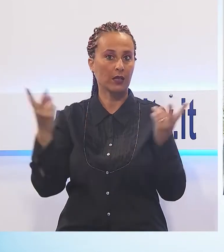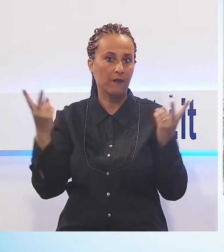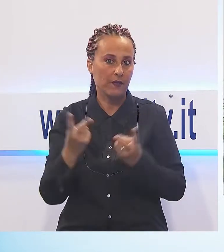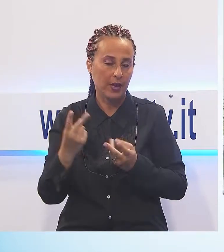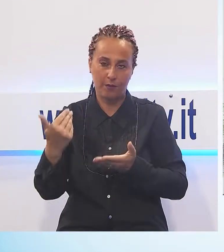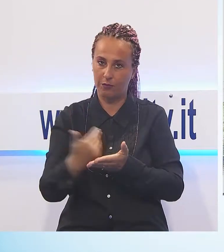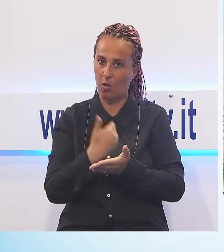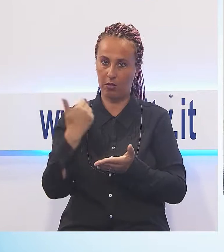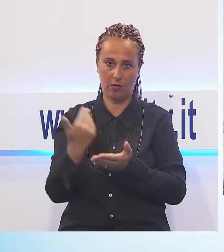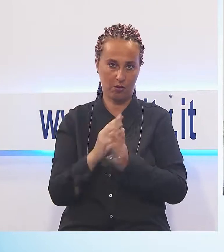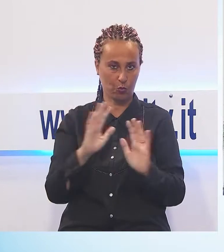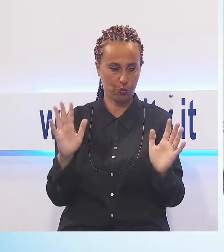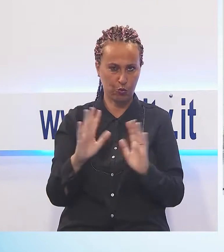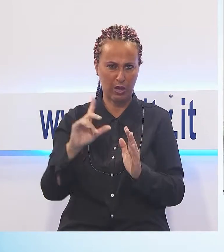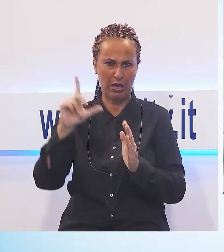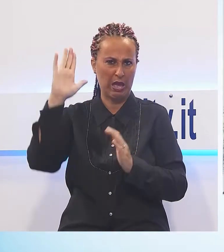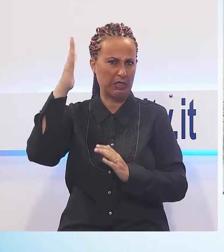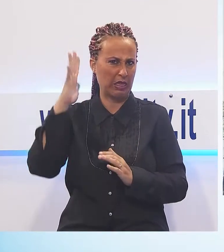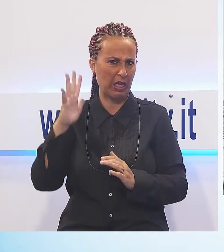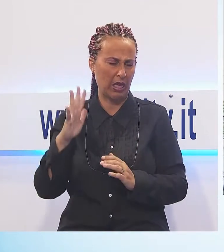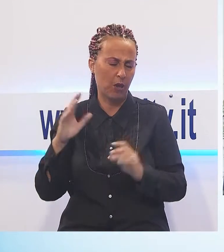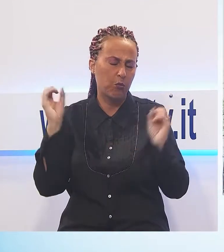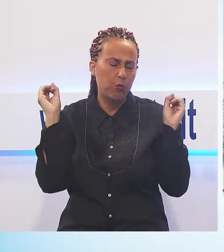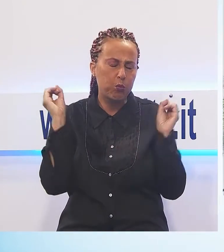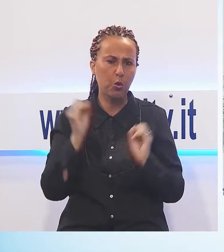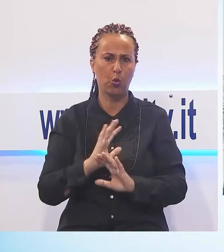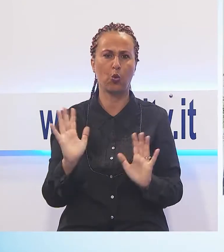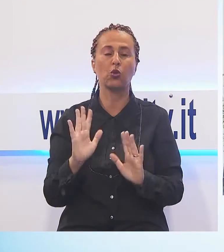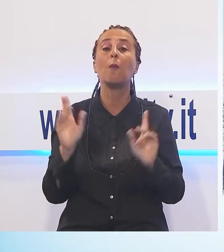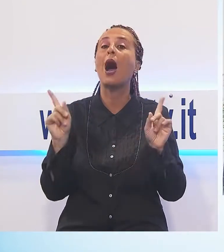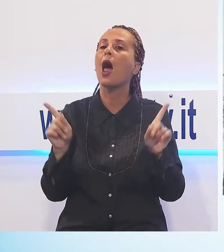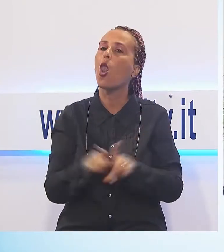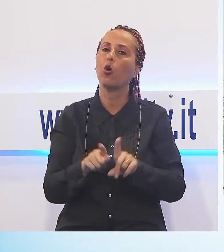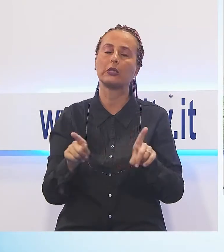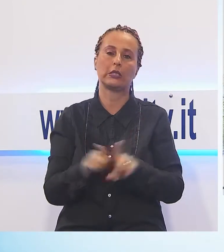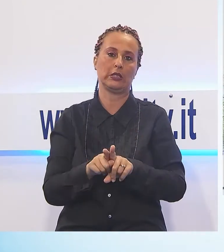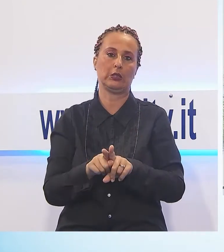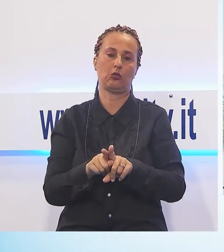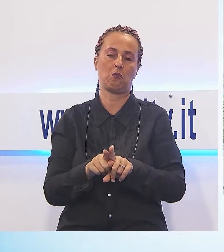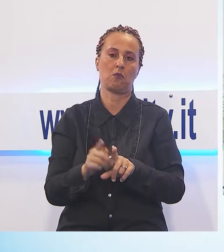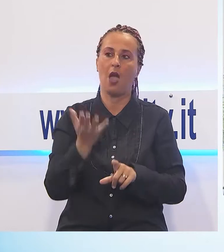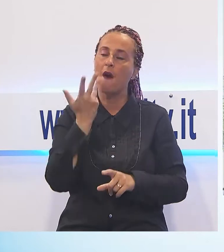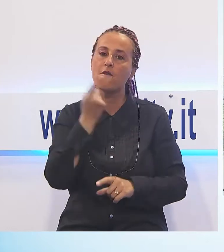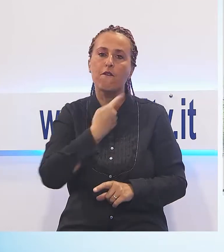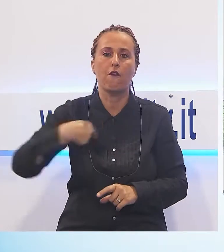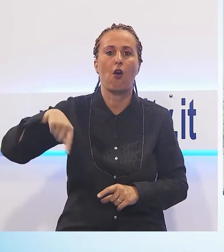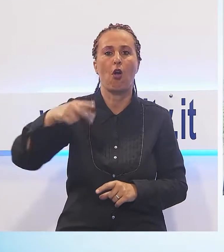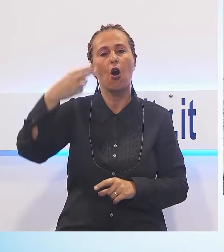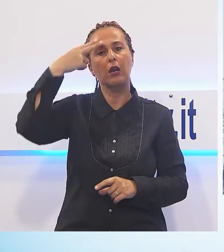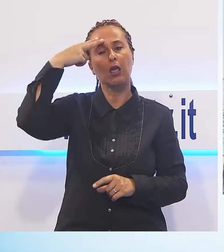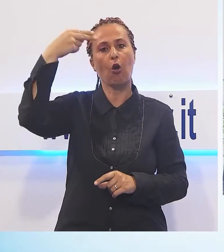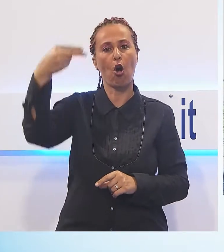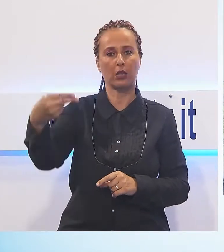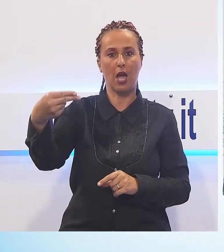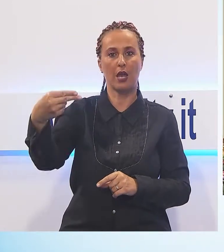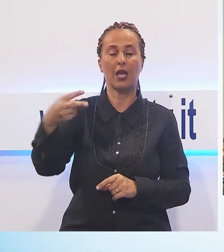il tempo è stato abbastanza inclemente, ma dovevamo ricordare Eugenio Viviani e Antonio